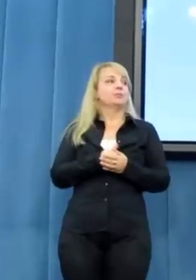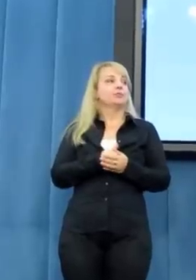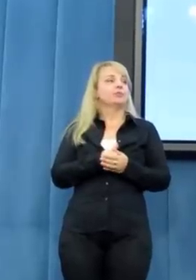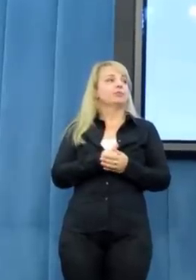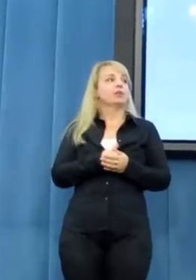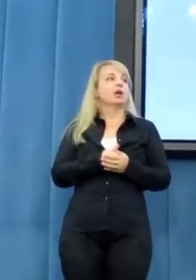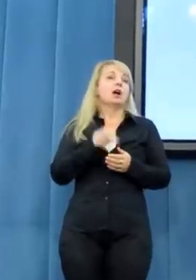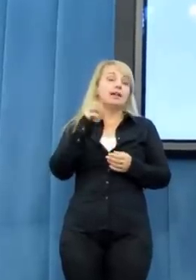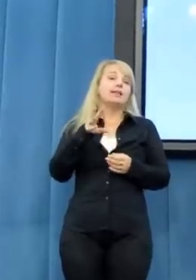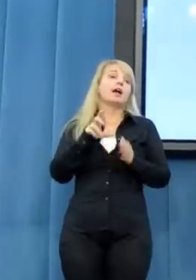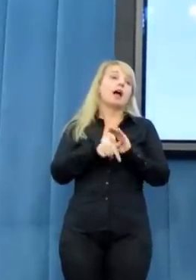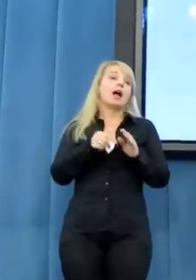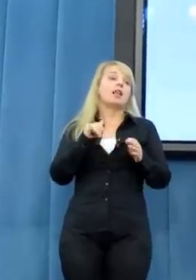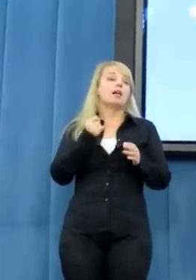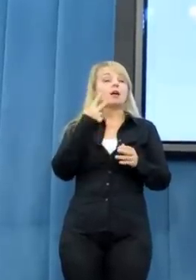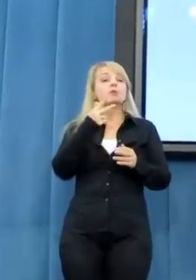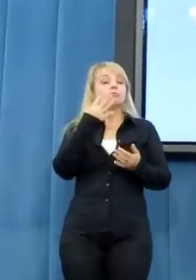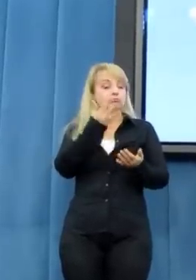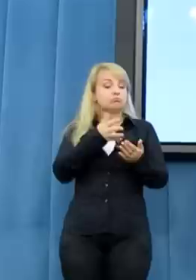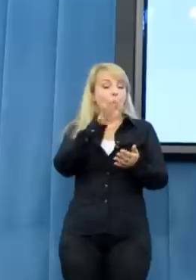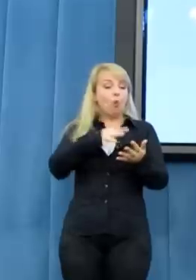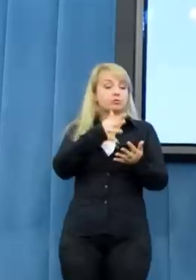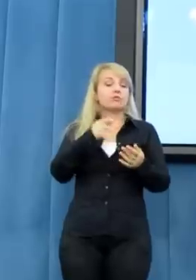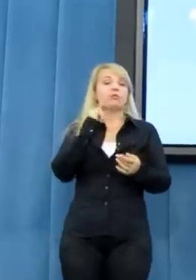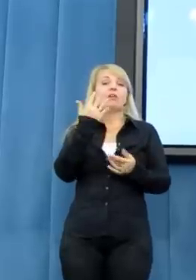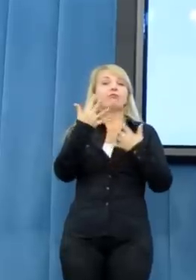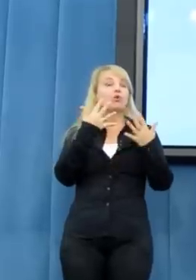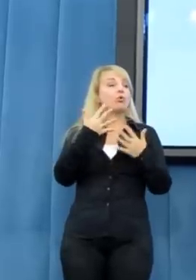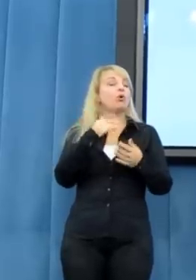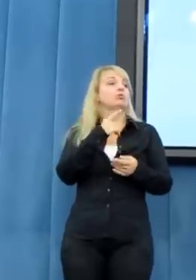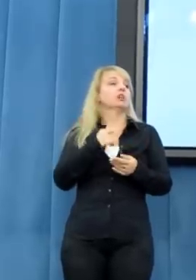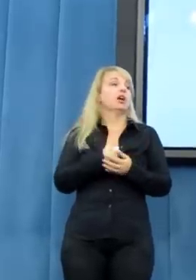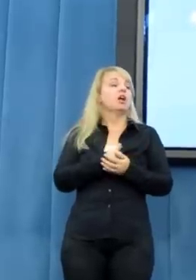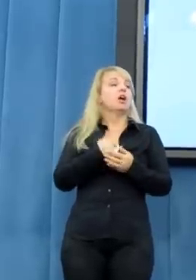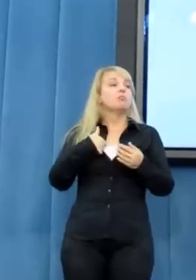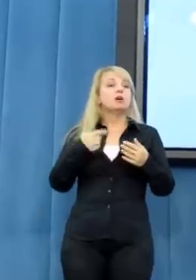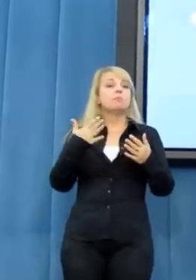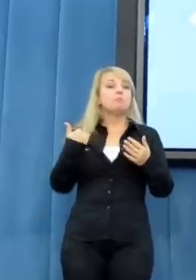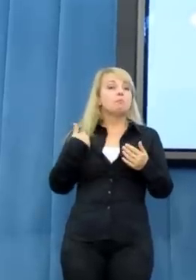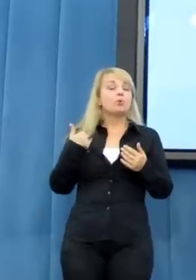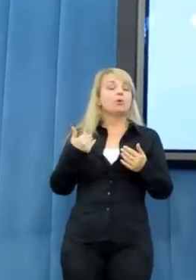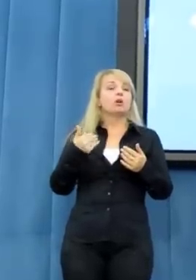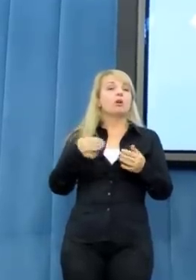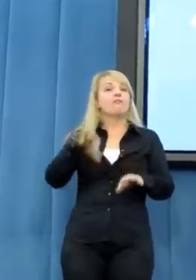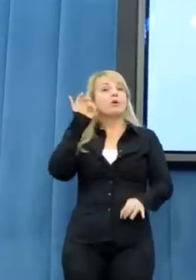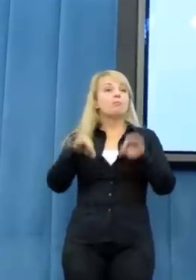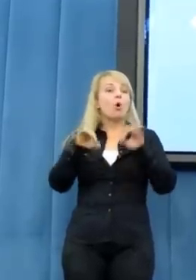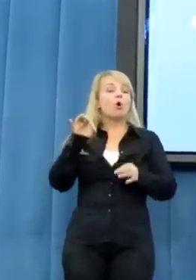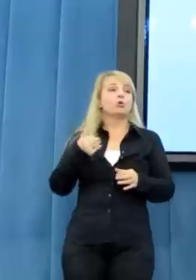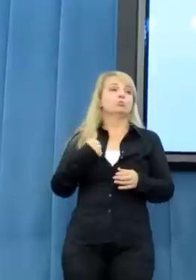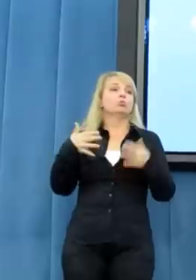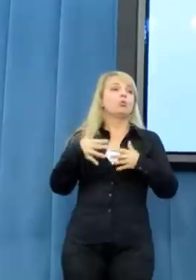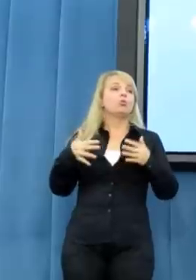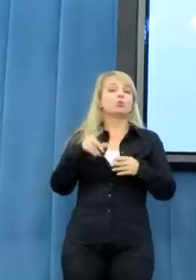No tak, ale gdyby spojrzeć na to z punktu widzenia tego momentu, kiedy mieliśmy wybory, kiedy ruch Palikota